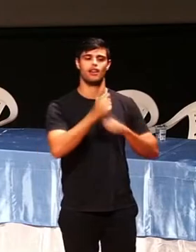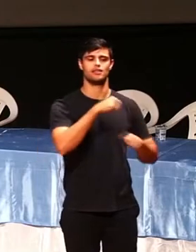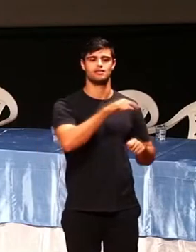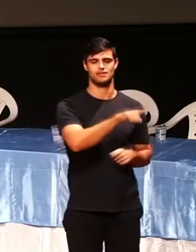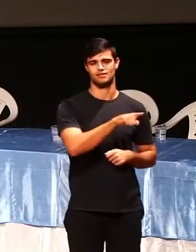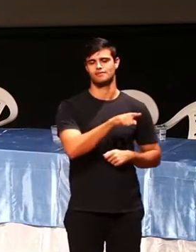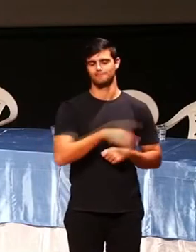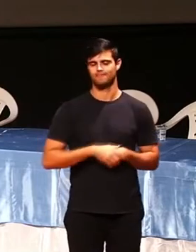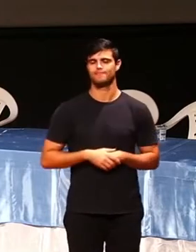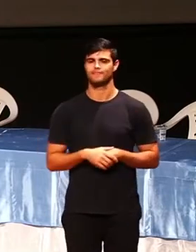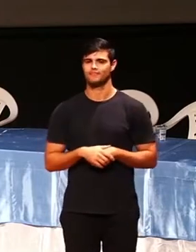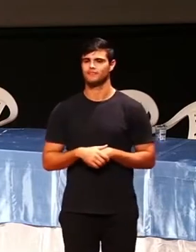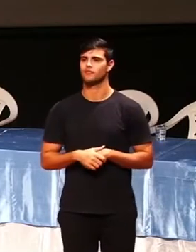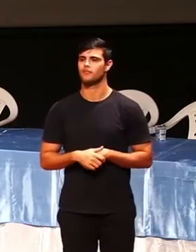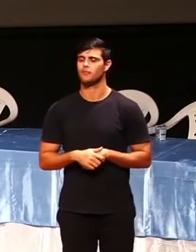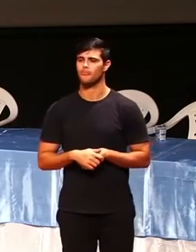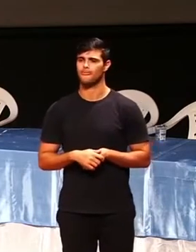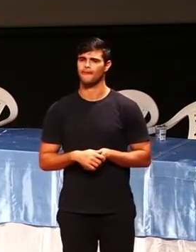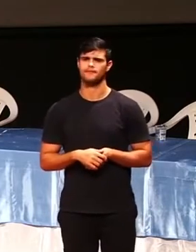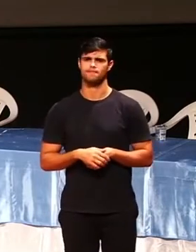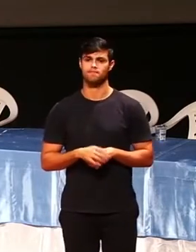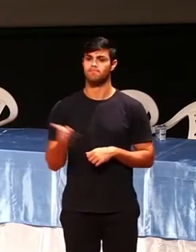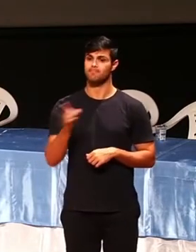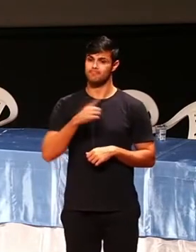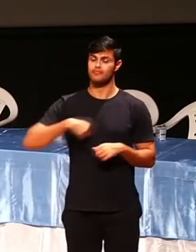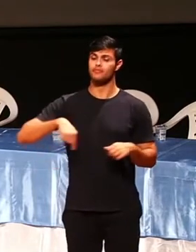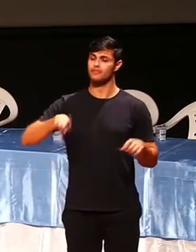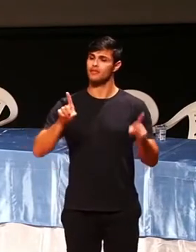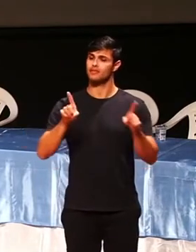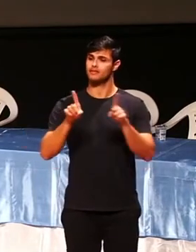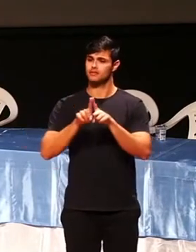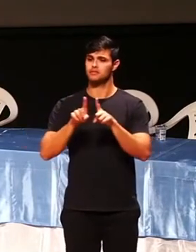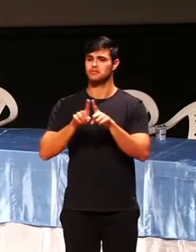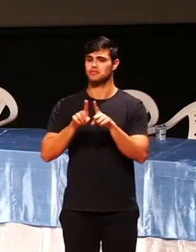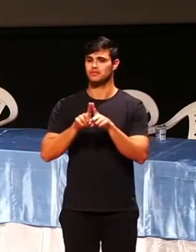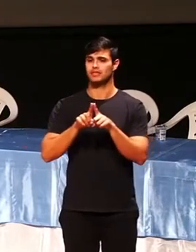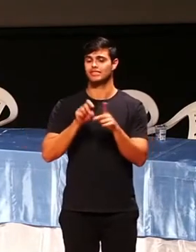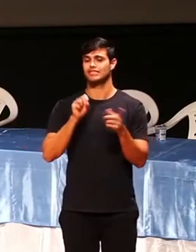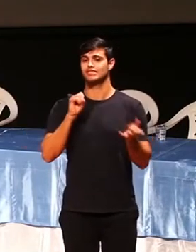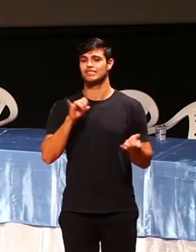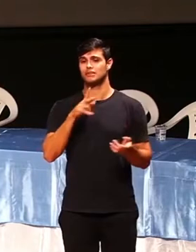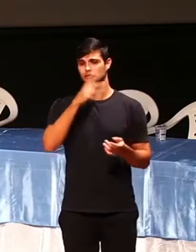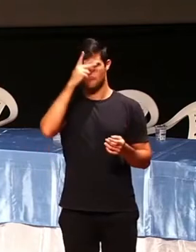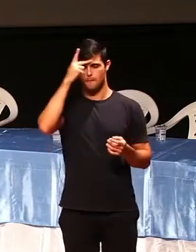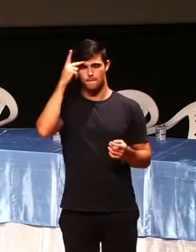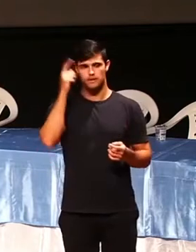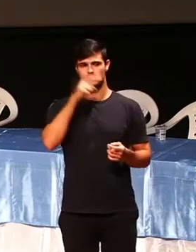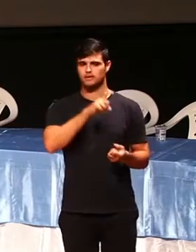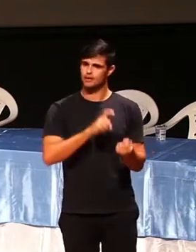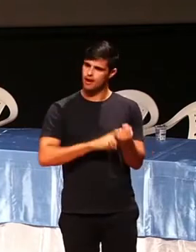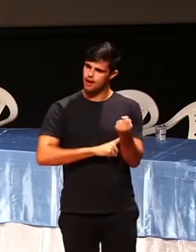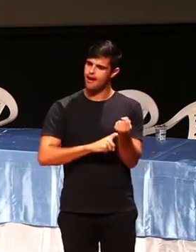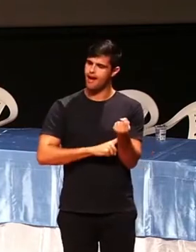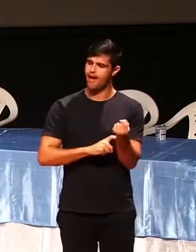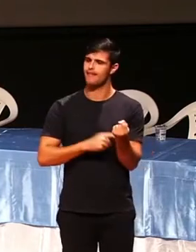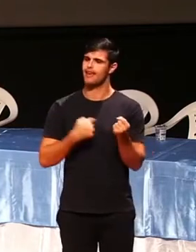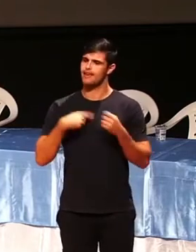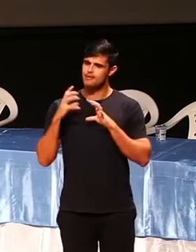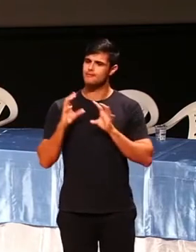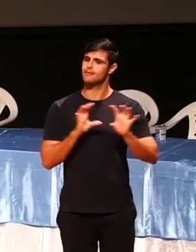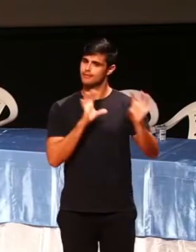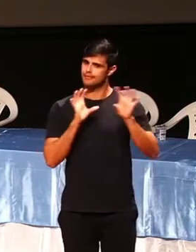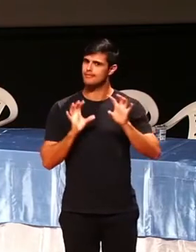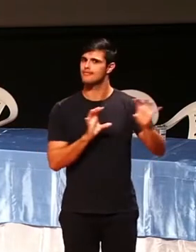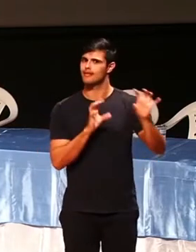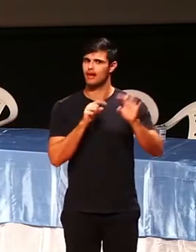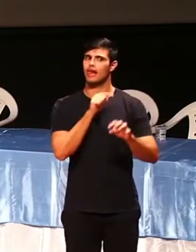Então, a gente também tem essa personalidade. Se a gente começar a cutucar alguém com varacurtes, a pessoa vai estimulando a raiva, vai produzindo aquele hormônio, vai